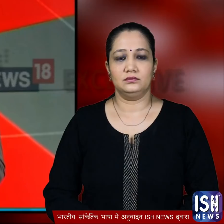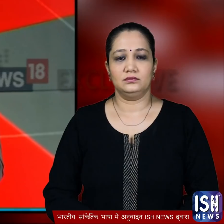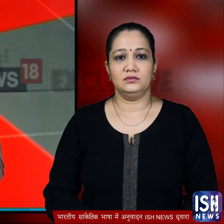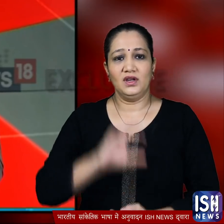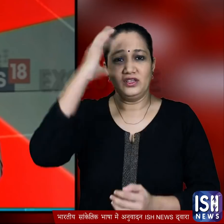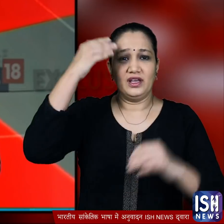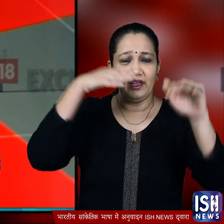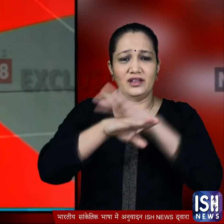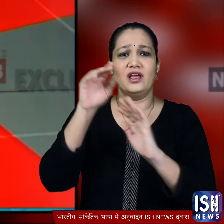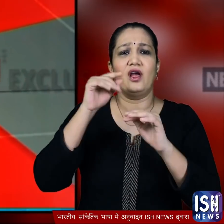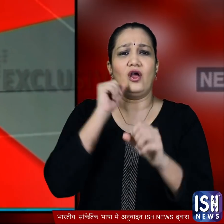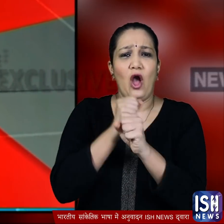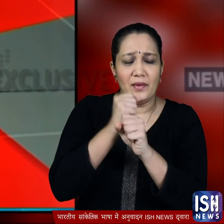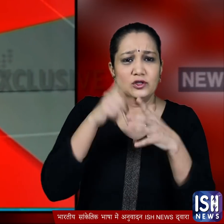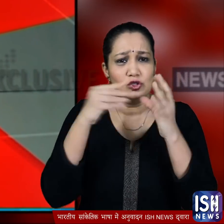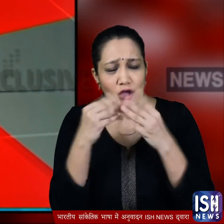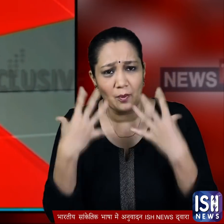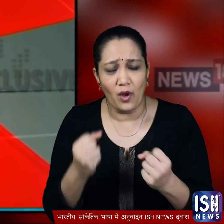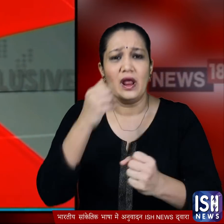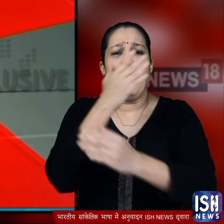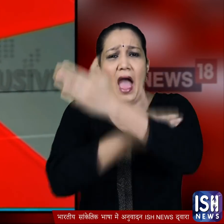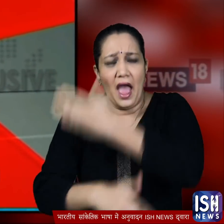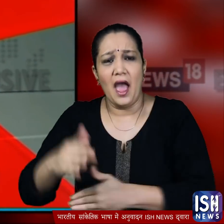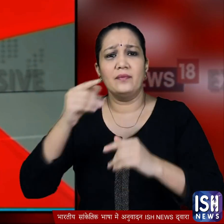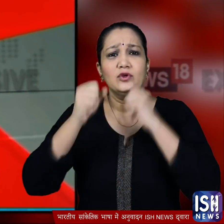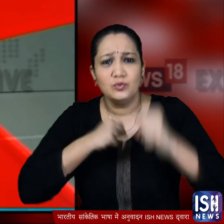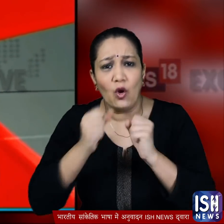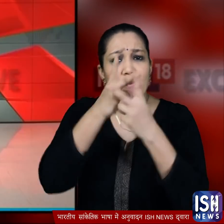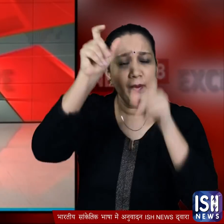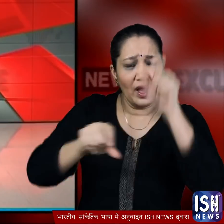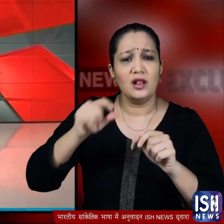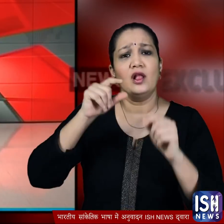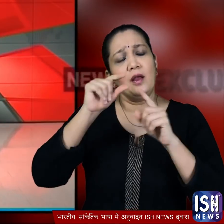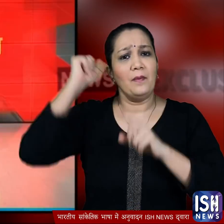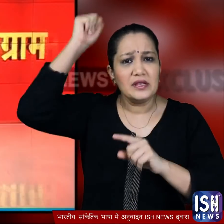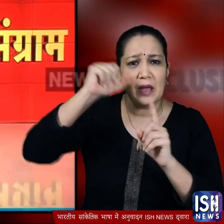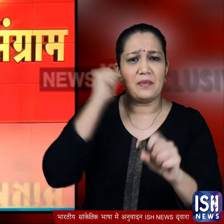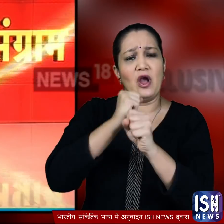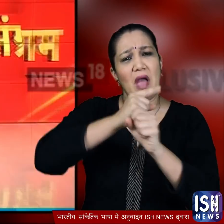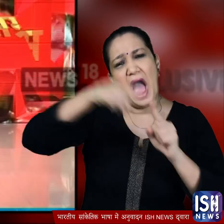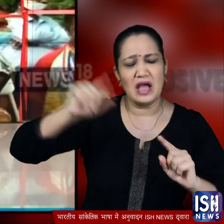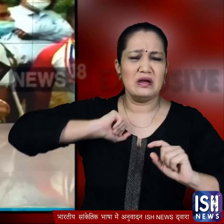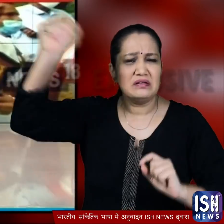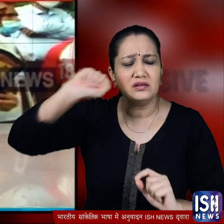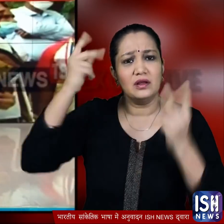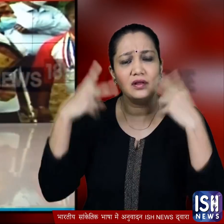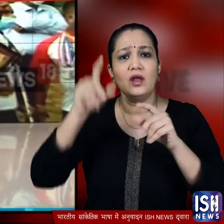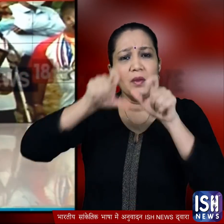चंडीगड में सरकारी नौकरी की मांग पर कई पैरा अथलीट ने पंजाब सरकार के खिलाब प्रदर्शन किया अपनी मांगों को लेकर ये सभी खिलाड़ी